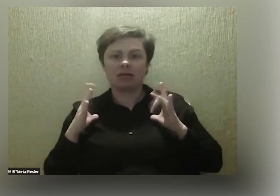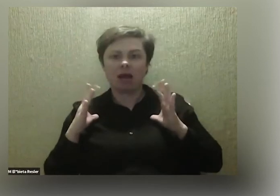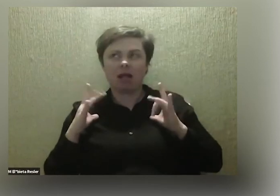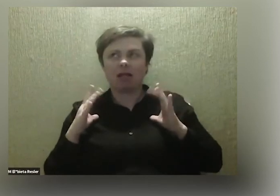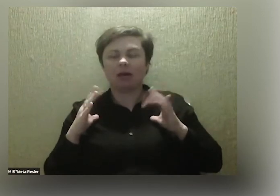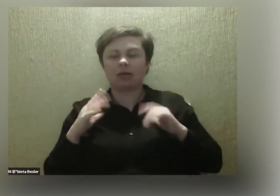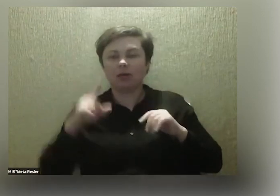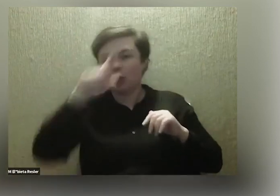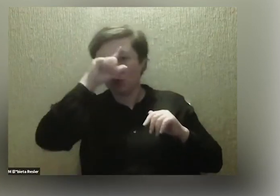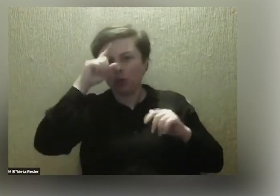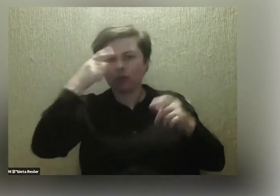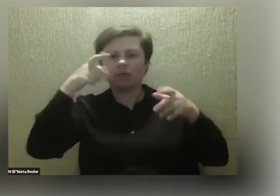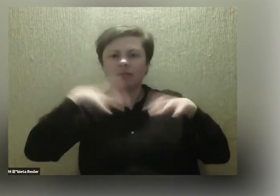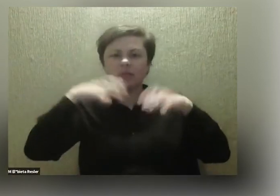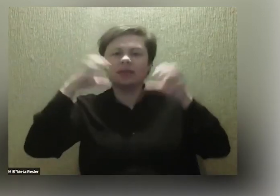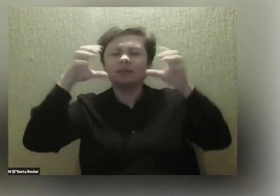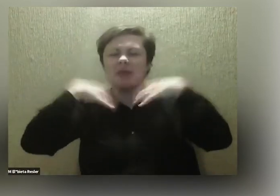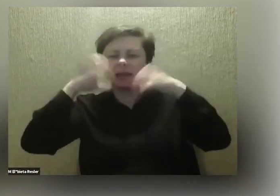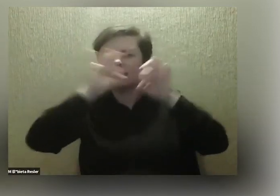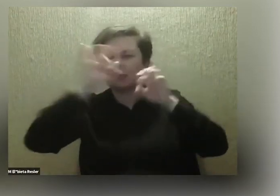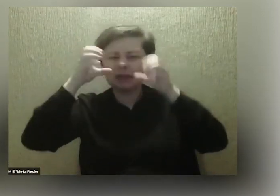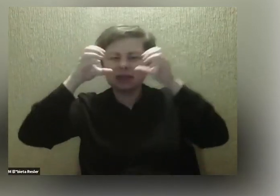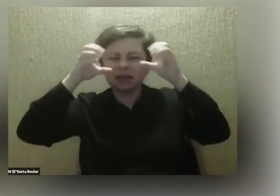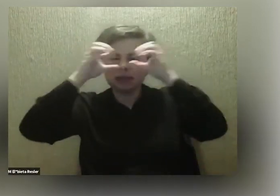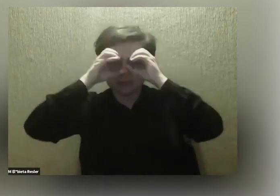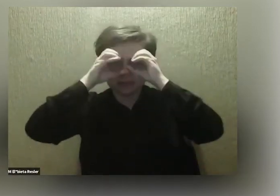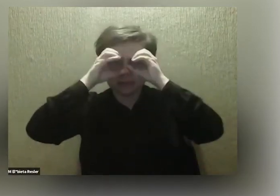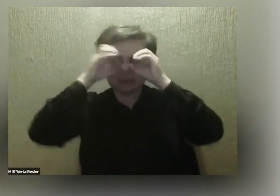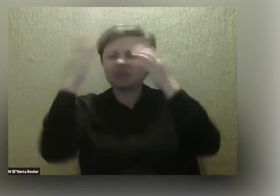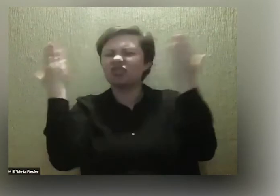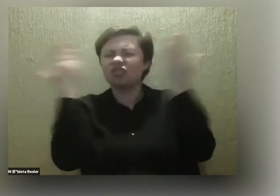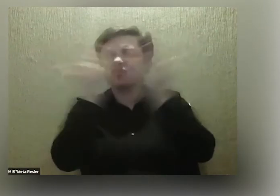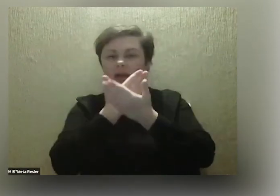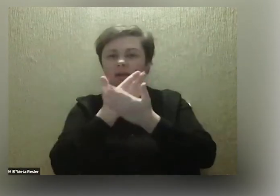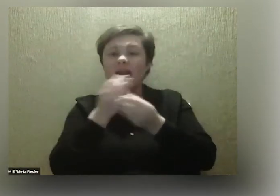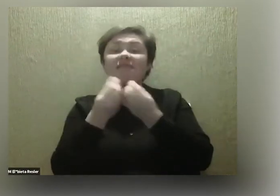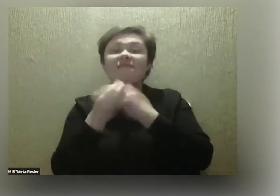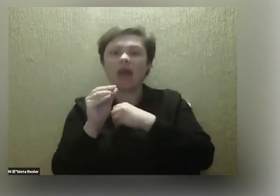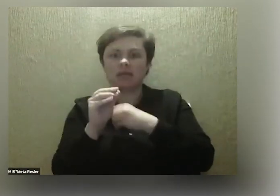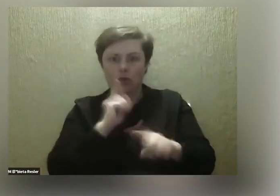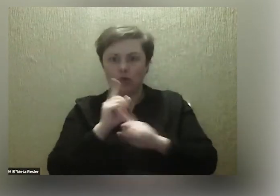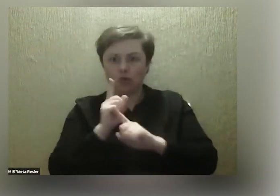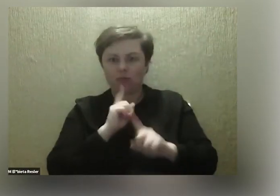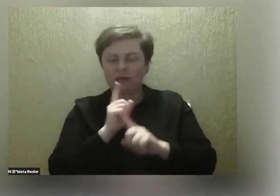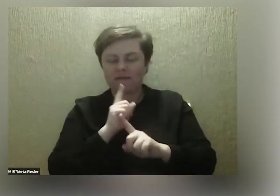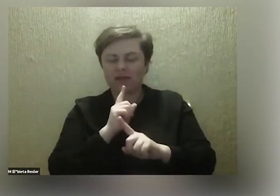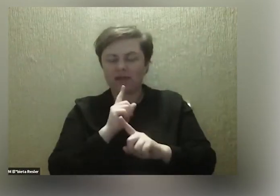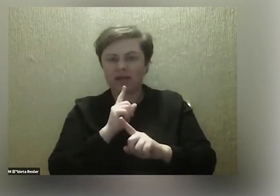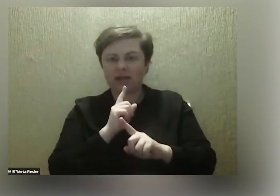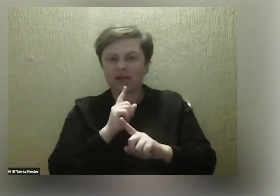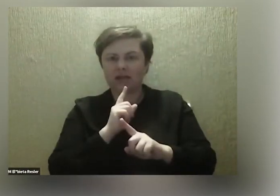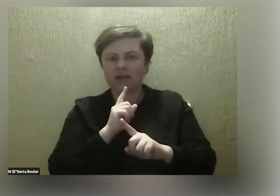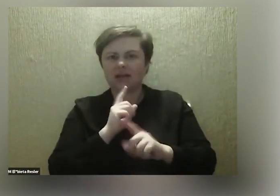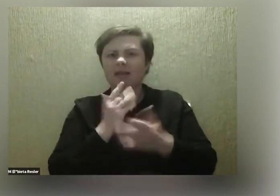w goglach symulujących wrażenie bycia osobą niewidzącą więcej ze sobą rozmawiali. Jestem ciekawa naszego